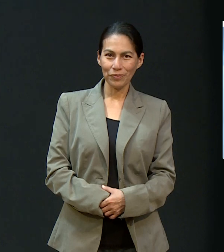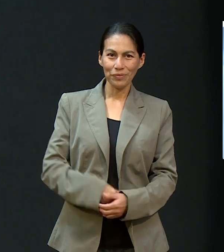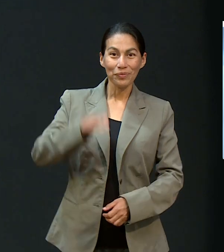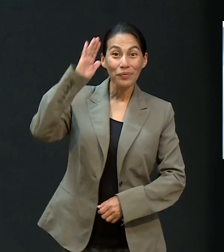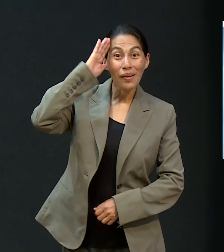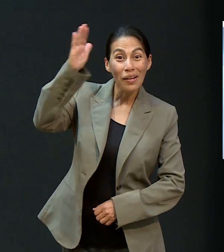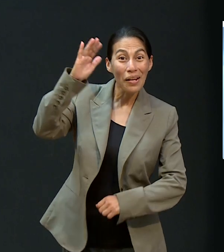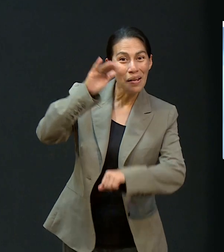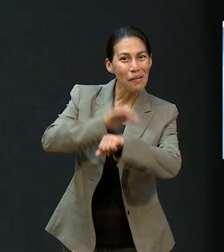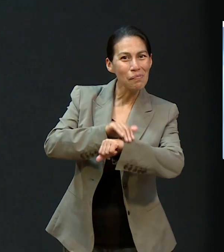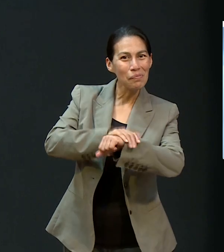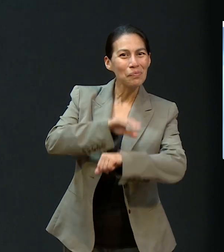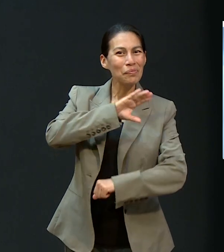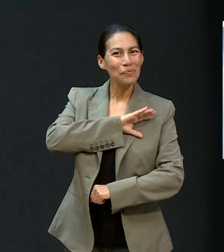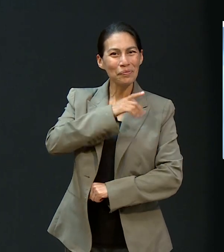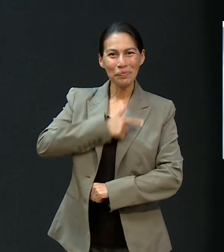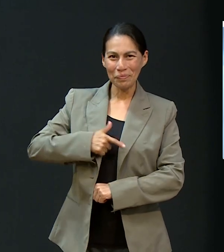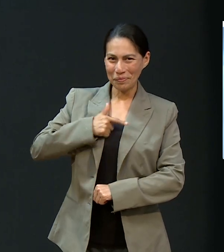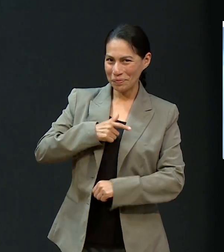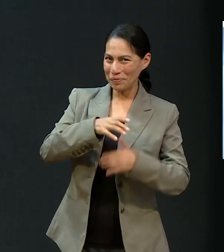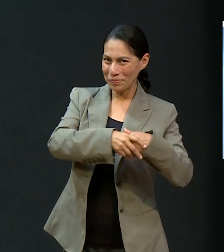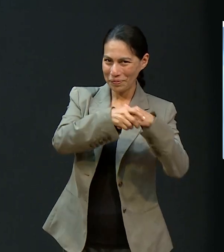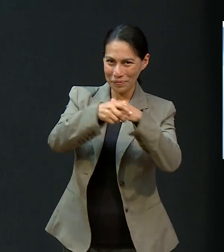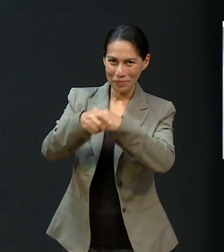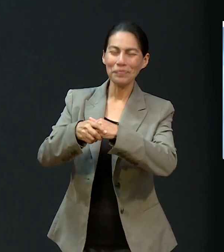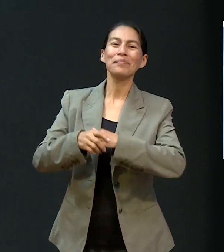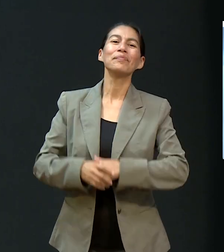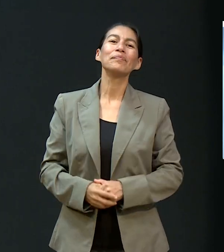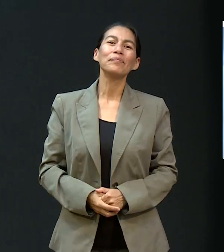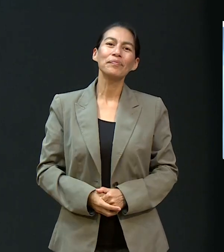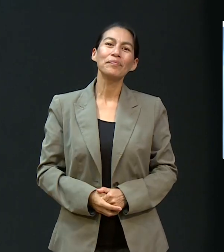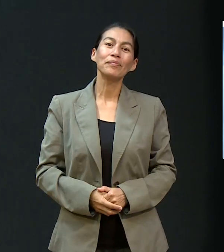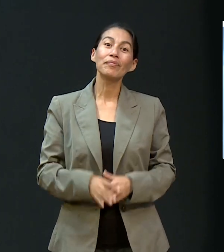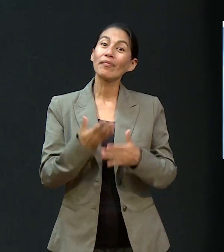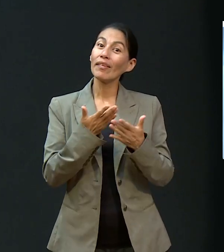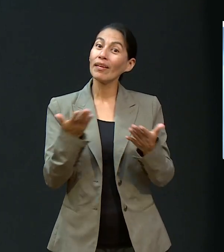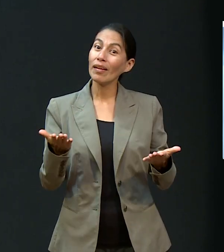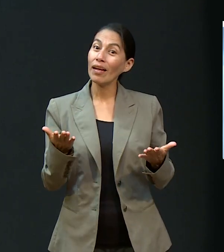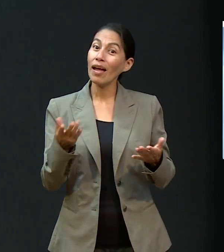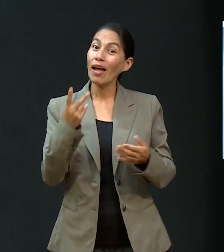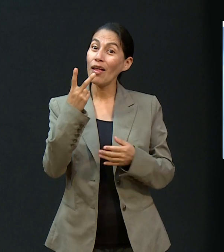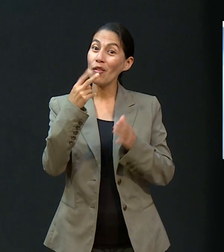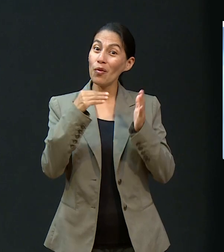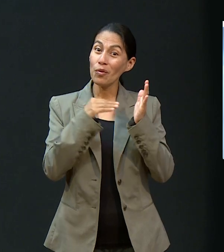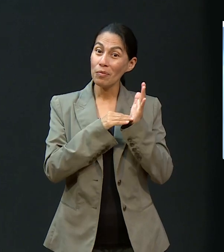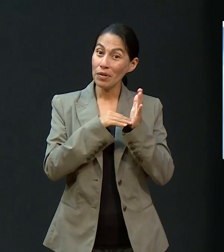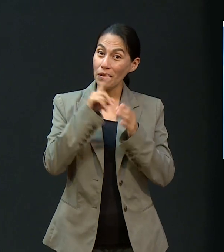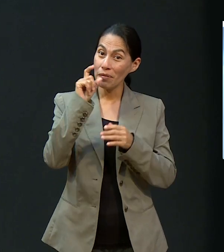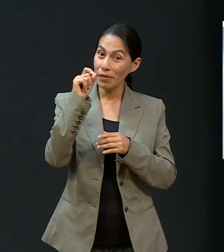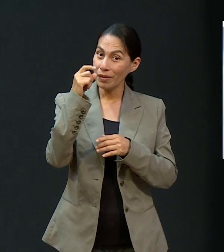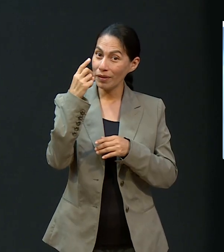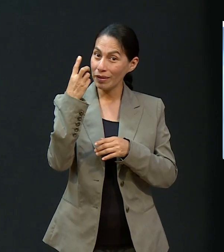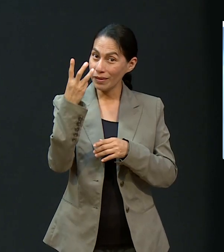¿Qué tal, queridos amigos? Qué gusto saludarles. Ya en pleno 2023, iniciando,